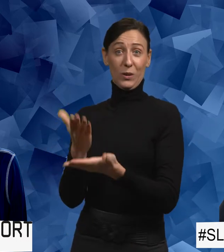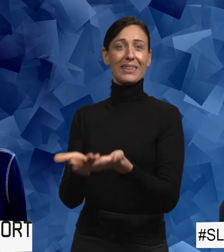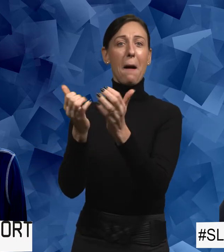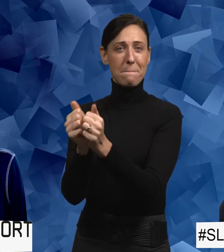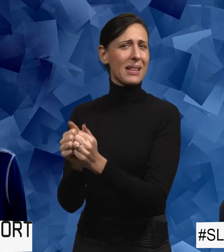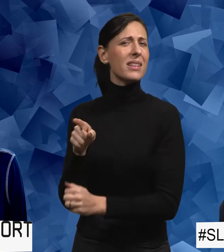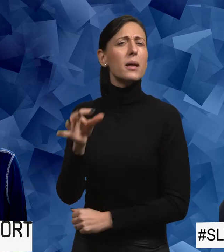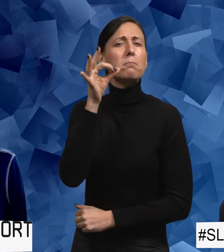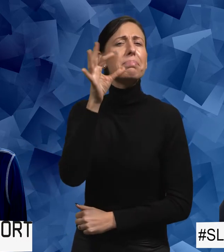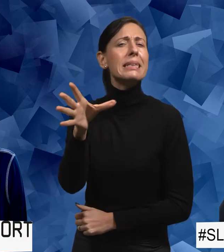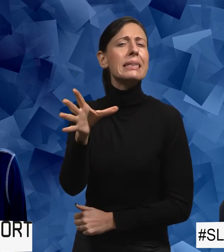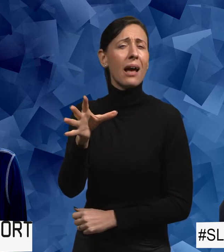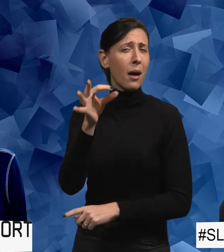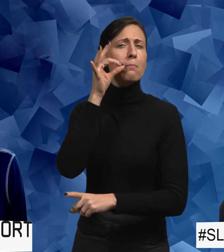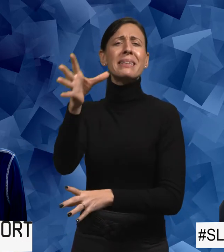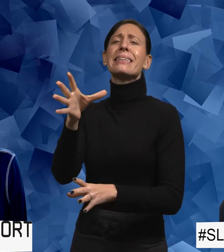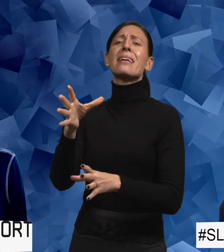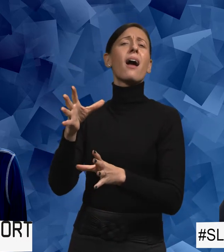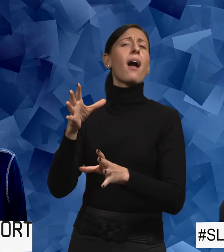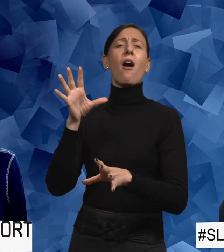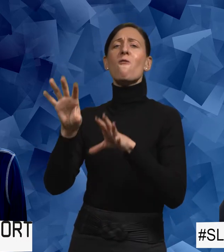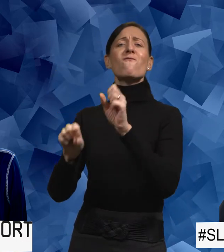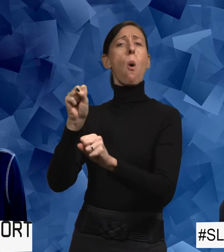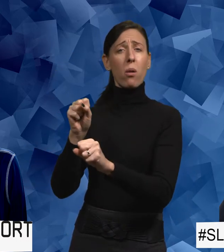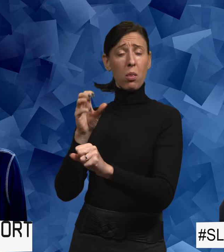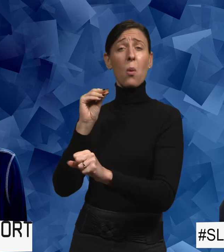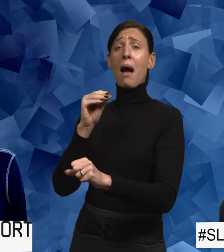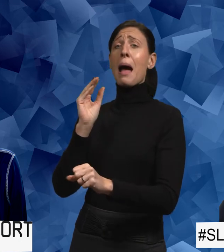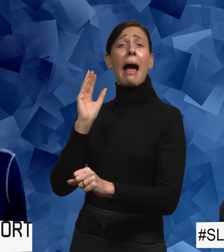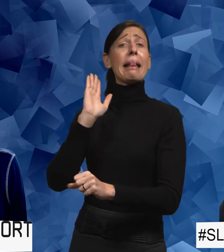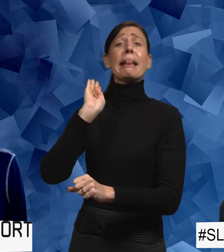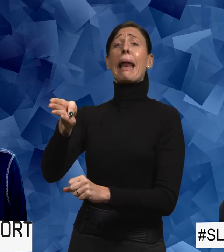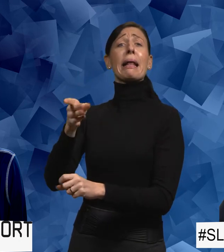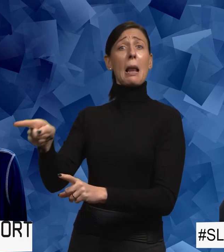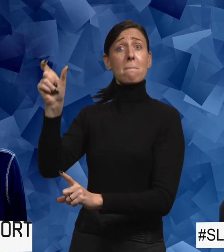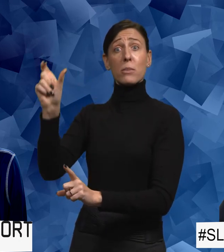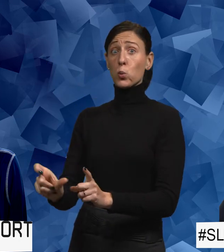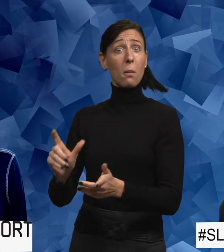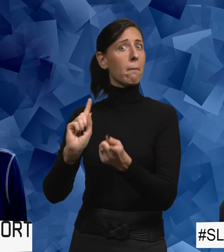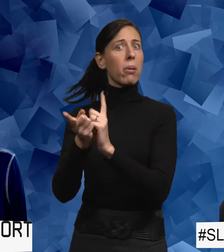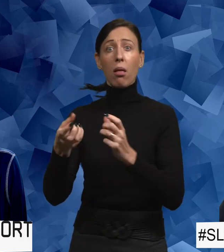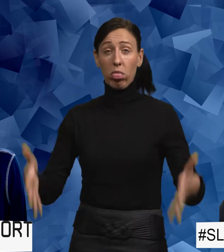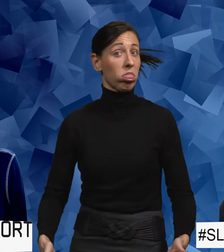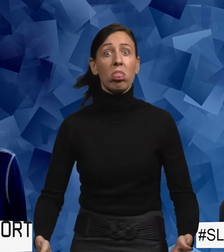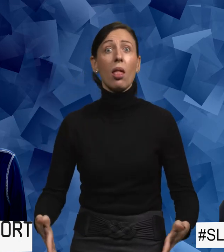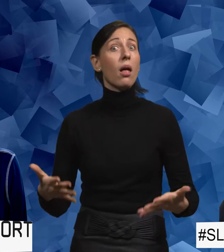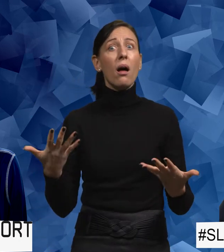effektivt. Våldet är väldigt effektivt. Och den som är utövad vet att det är en effektiv metod. Eftersom den personen får som den vill.